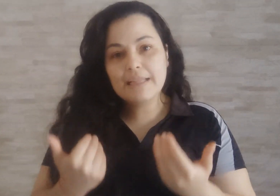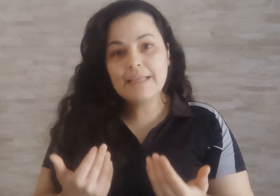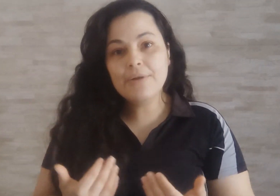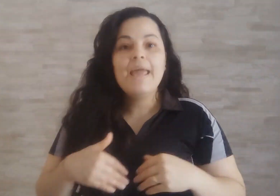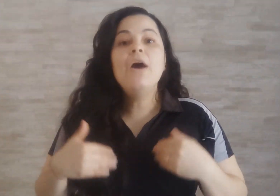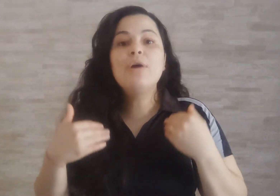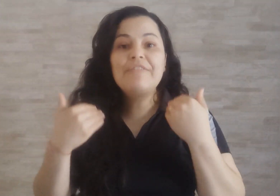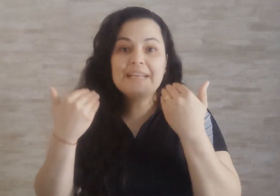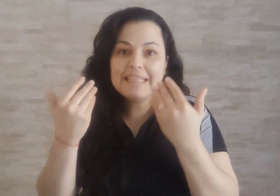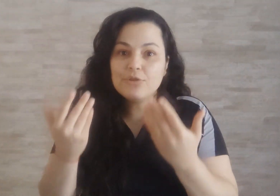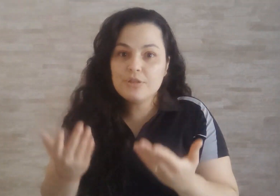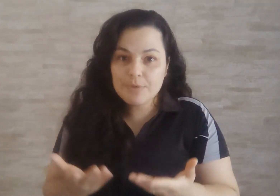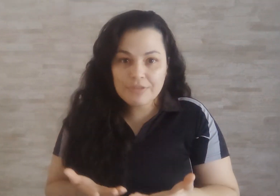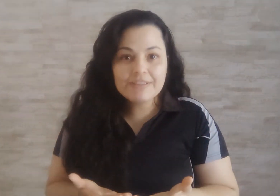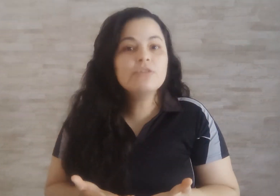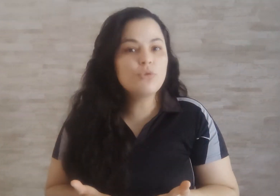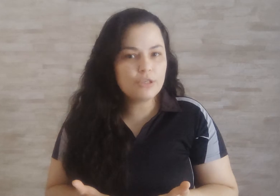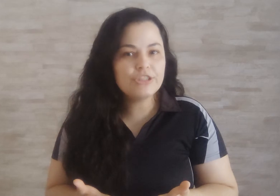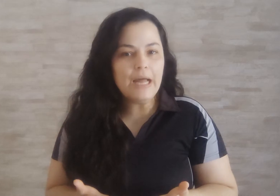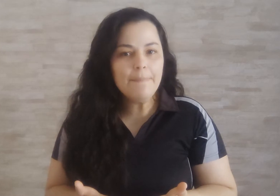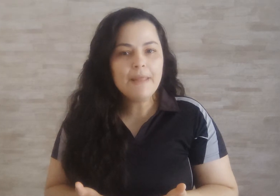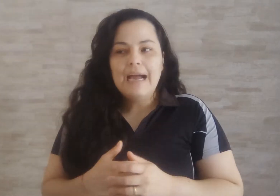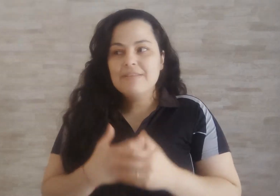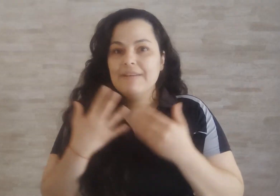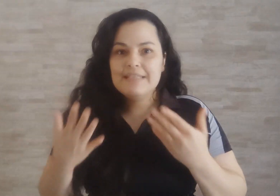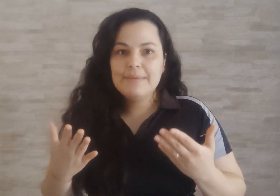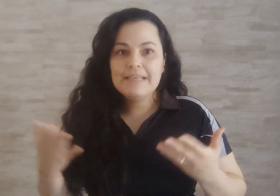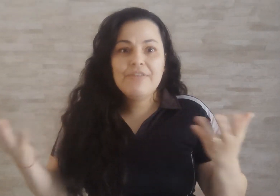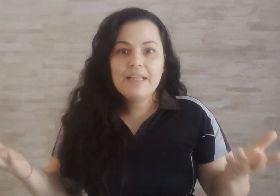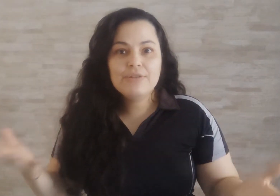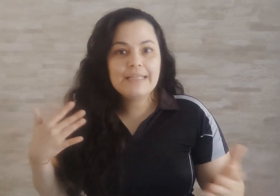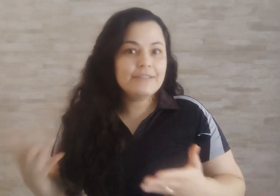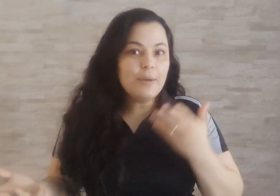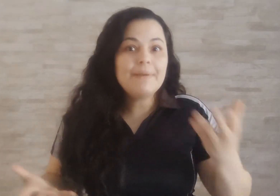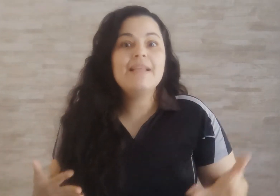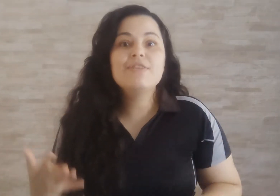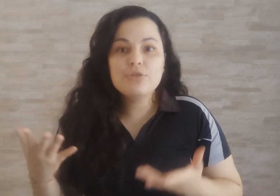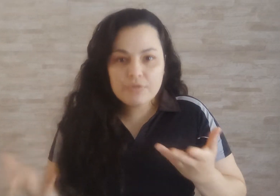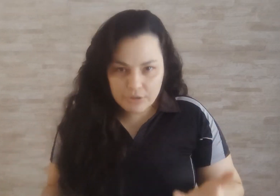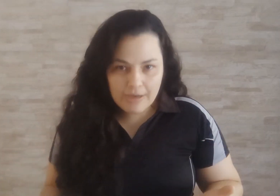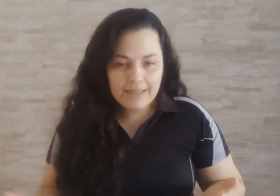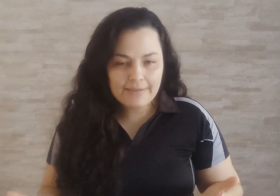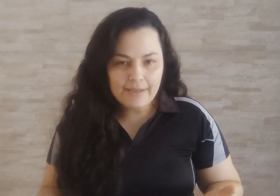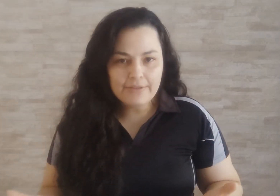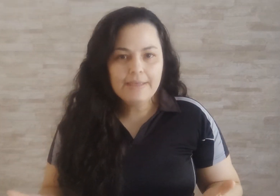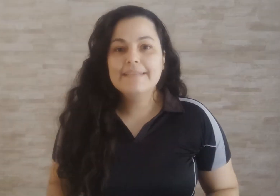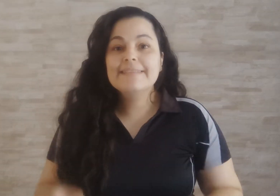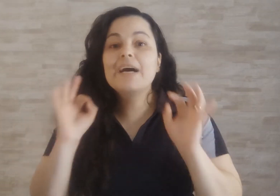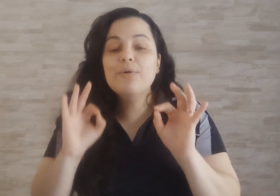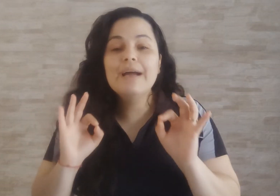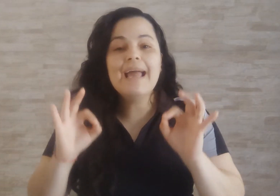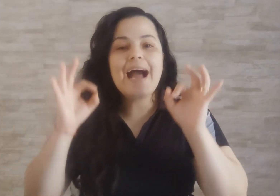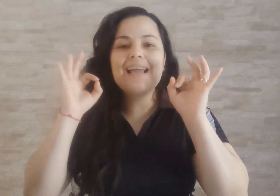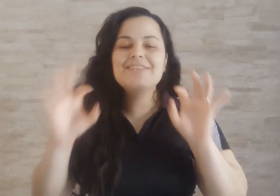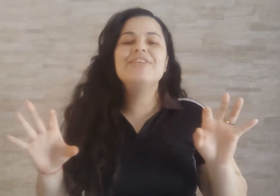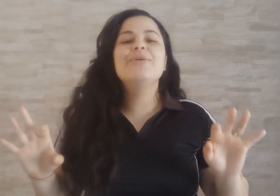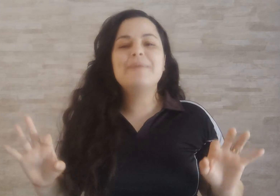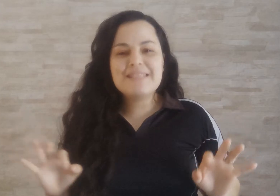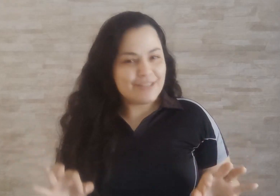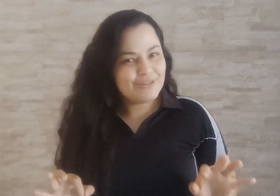calendário é o referente a 2022, tá? Aí você vai dizer, mas Rafaela, tu quer tentar aprender se eu não vou ter o calendário, né? Então aí chega o presentinho